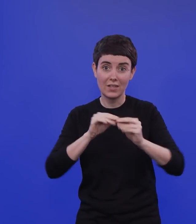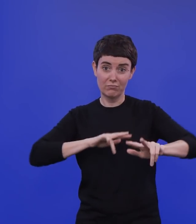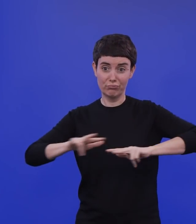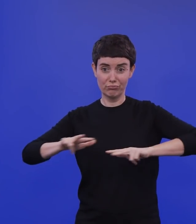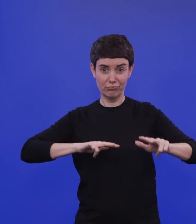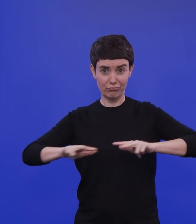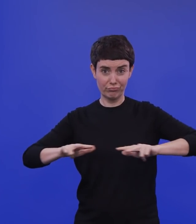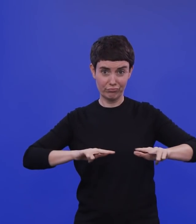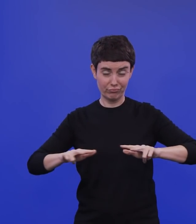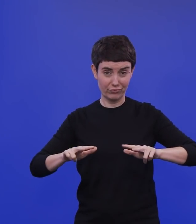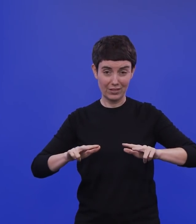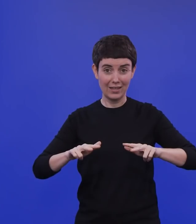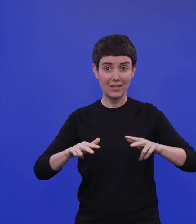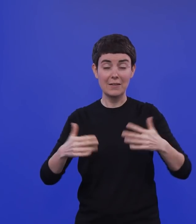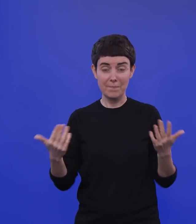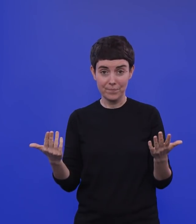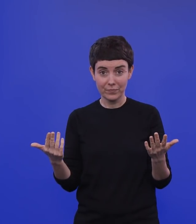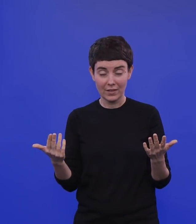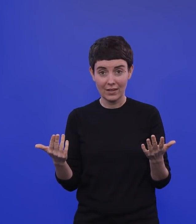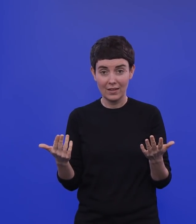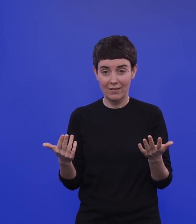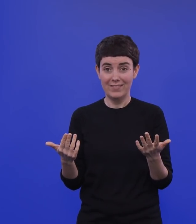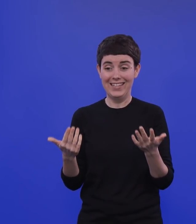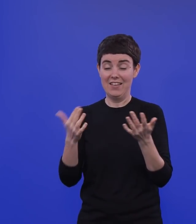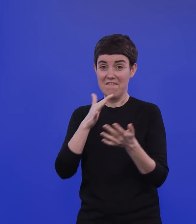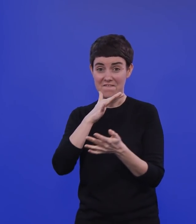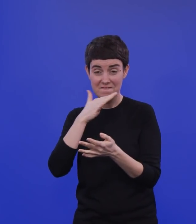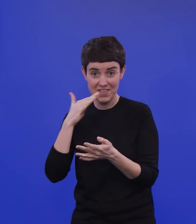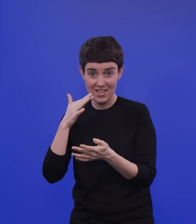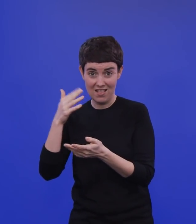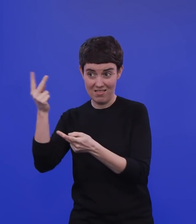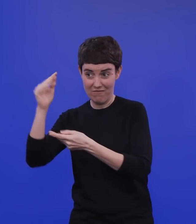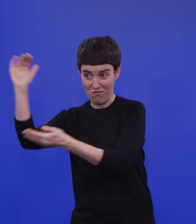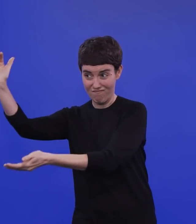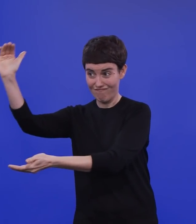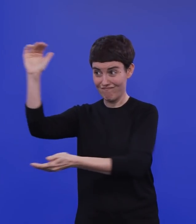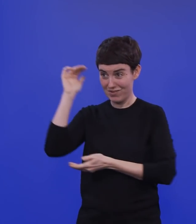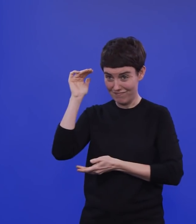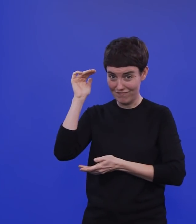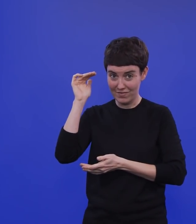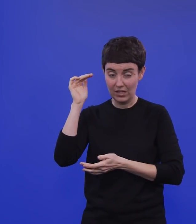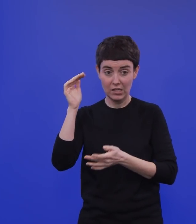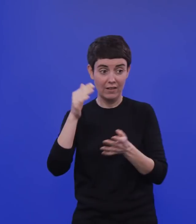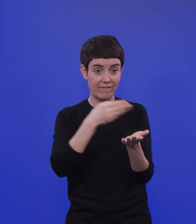tatsächlich so, dass die Komplexität in diesem Bereich so hoch ist, dass man eigentlich eine separate